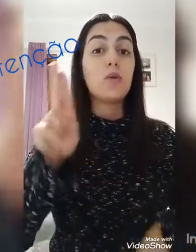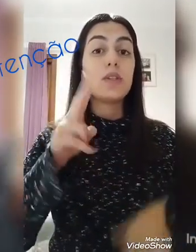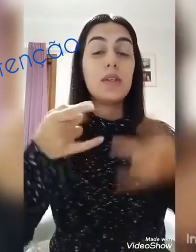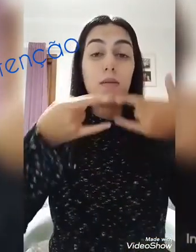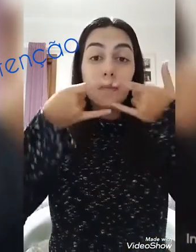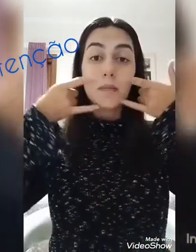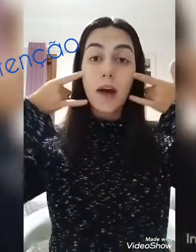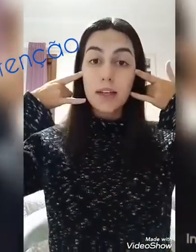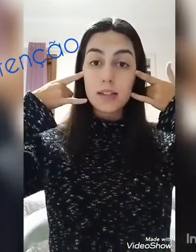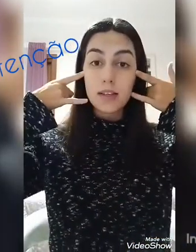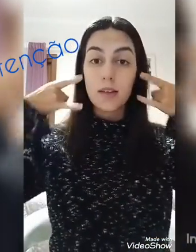use máscara.